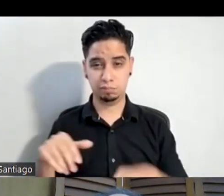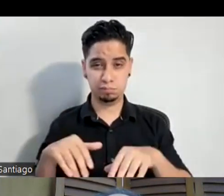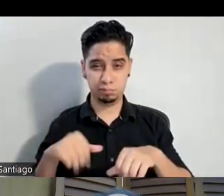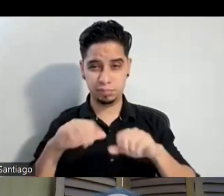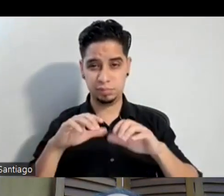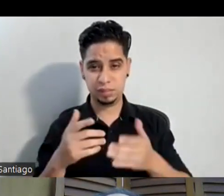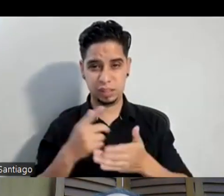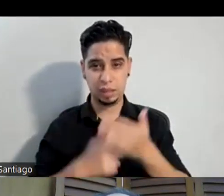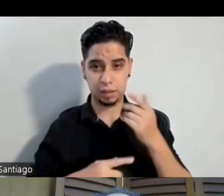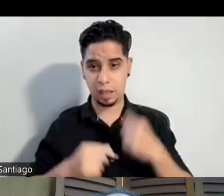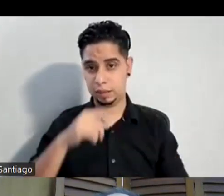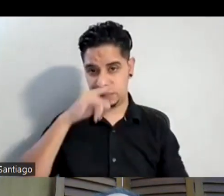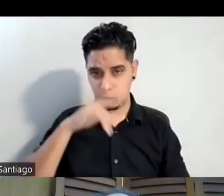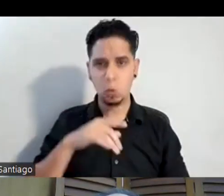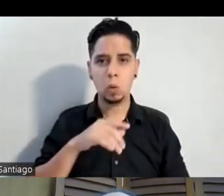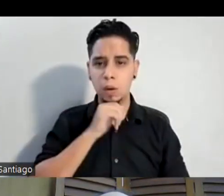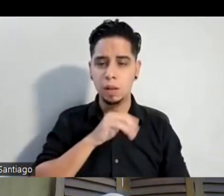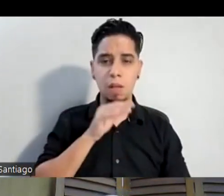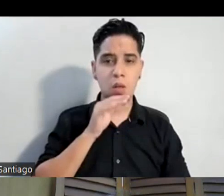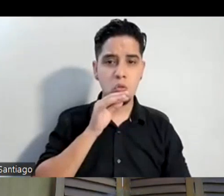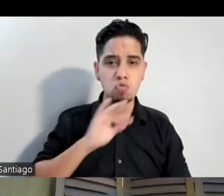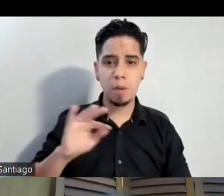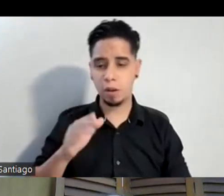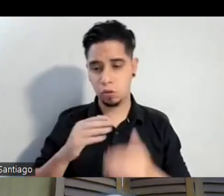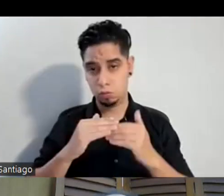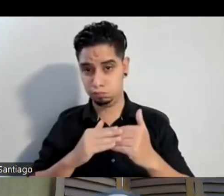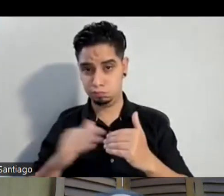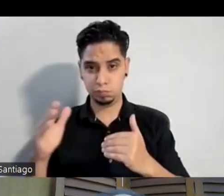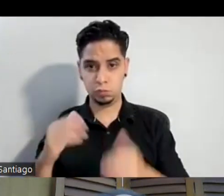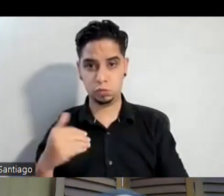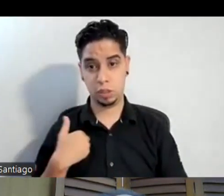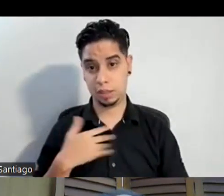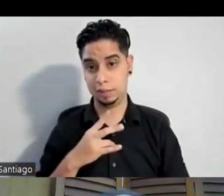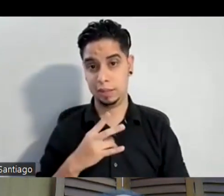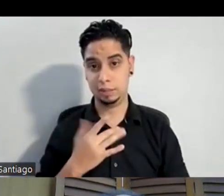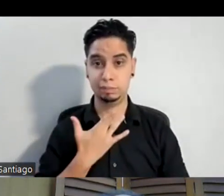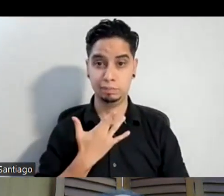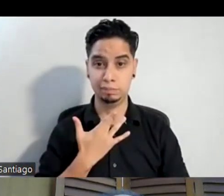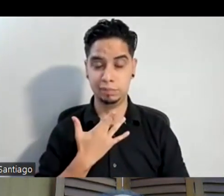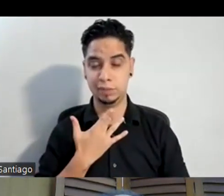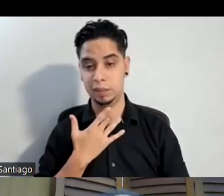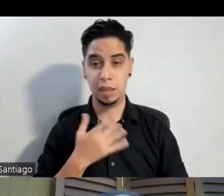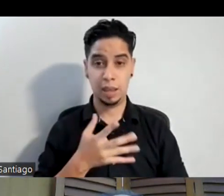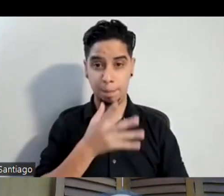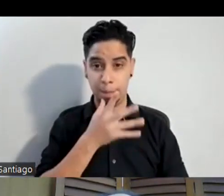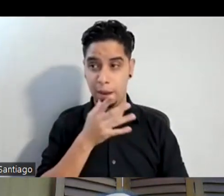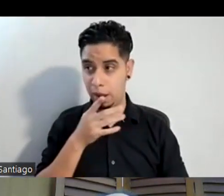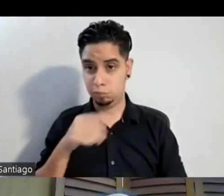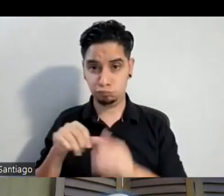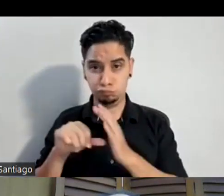niños desde 9 años en adelante y yo tenía 7, entonces, pues, mami siguió persistente, ¿verdad? Y me cogieron